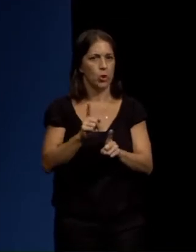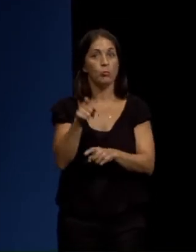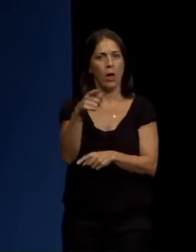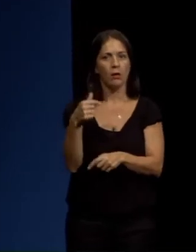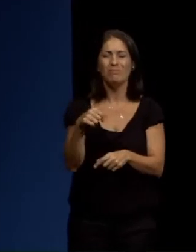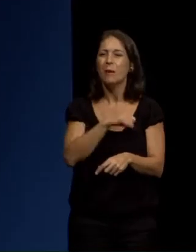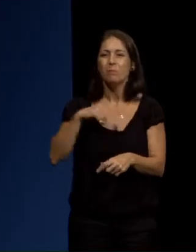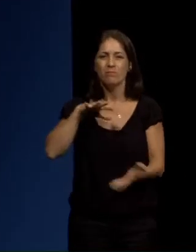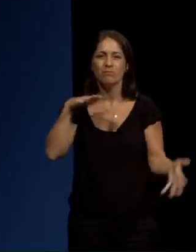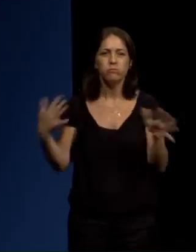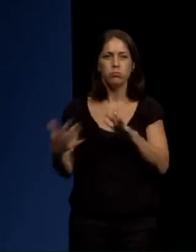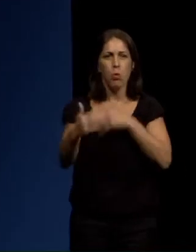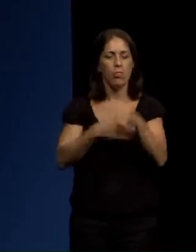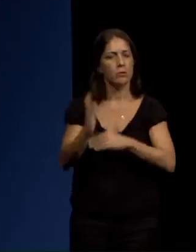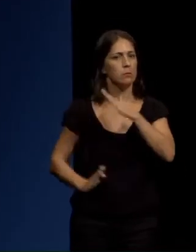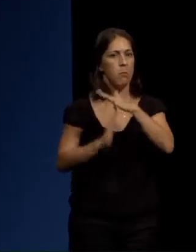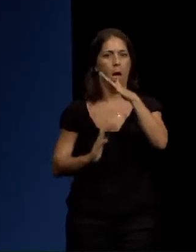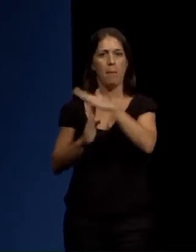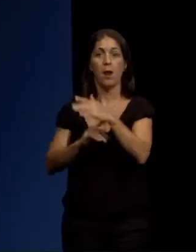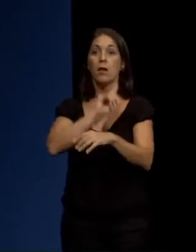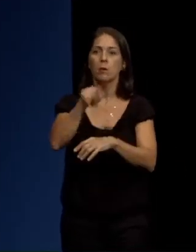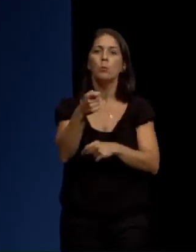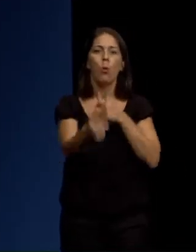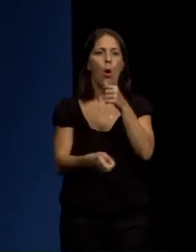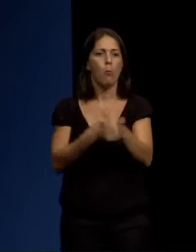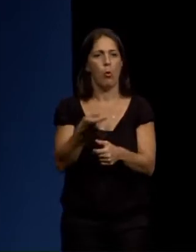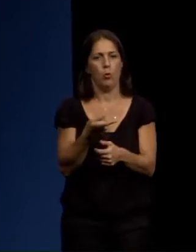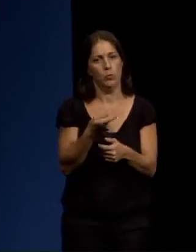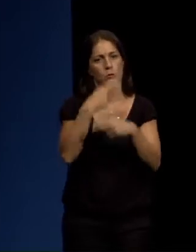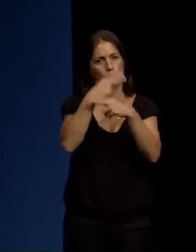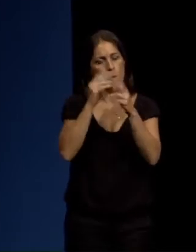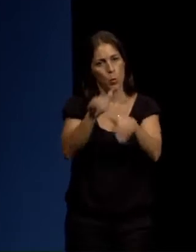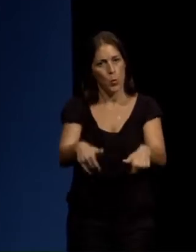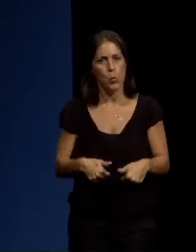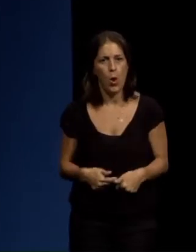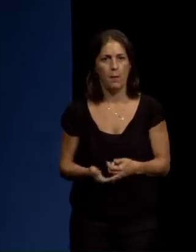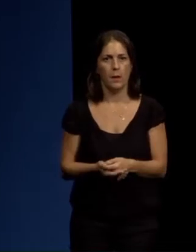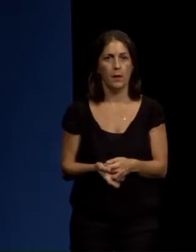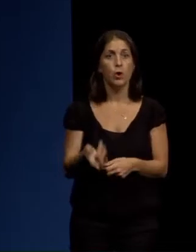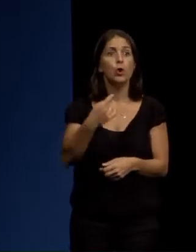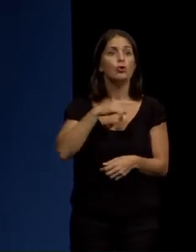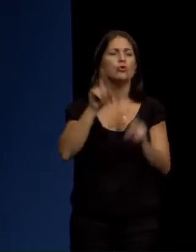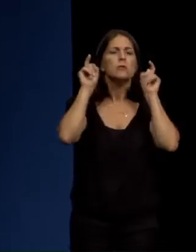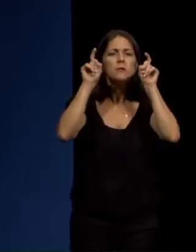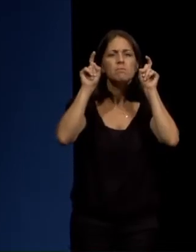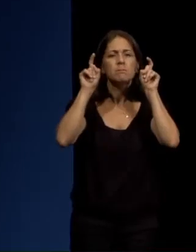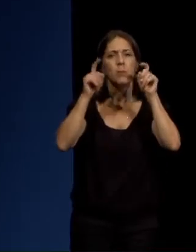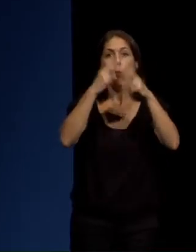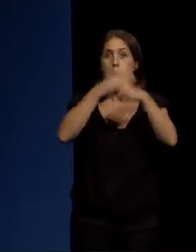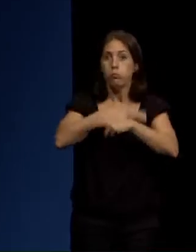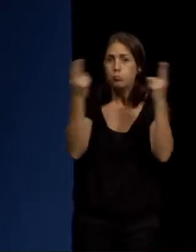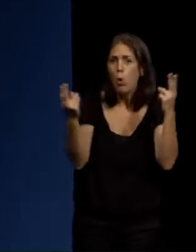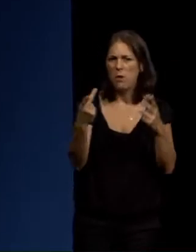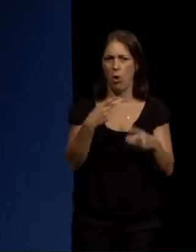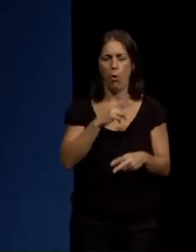e dotar suficientemente ao noso sistema público-sanitario. Defendemos un ensino público, laico,